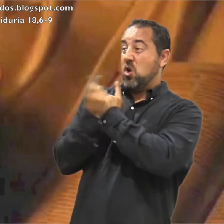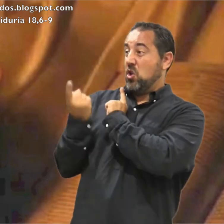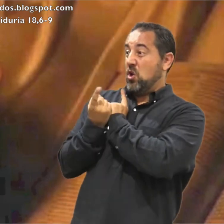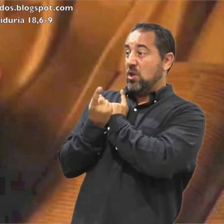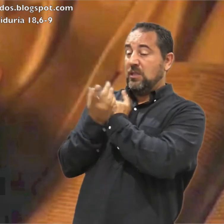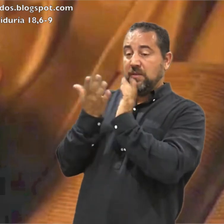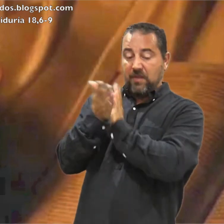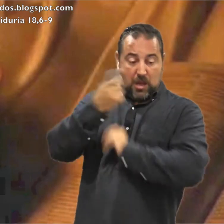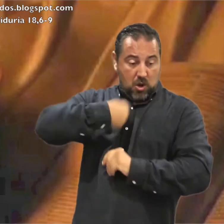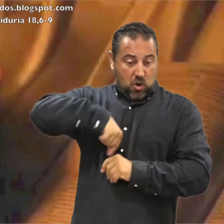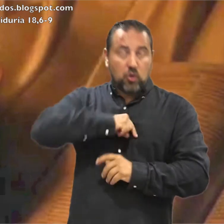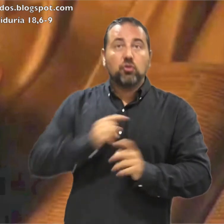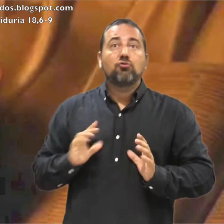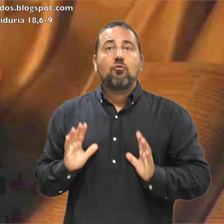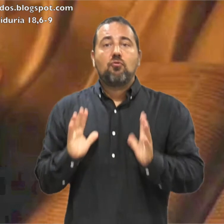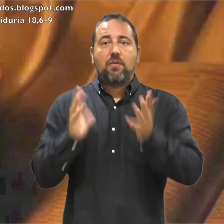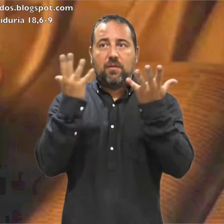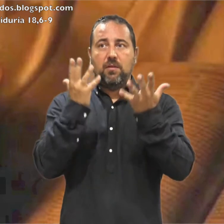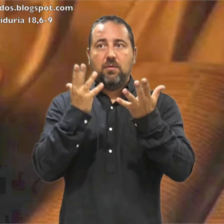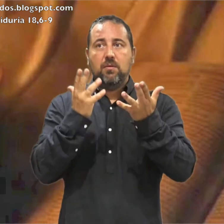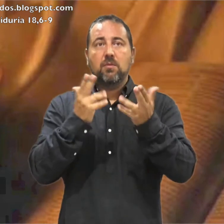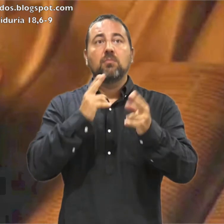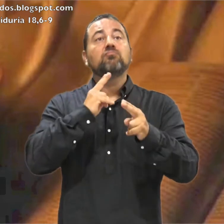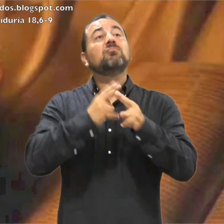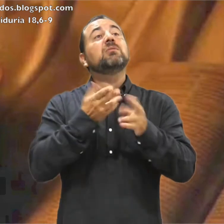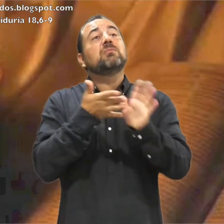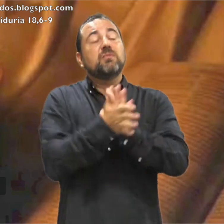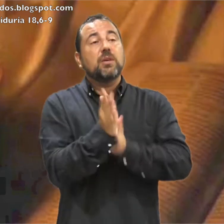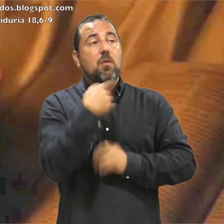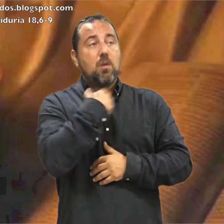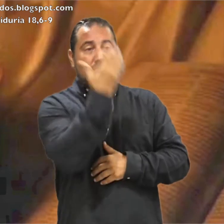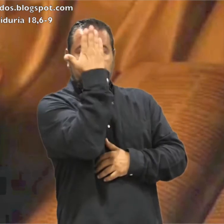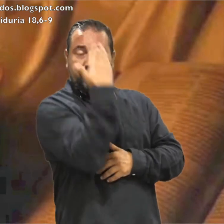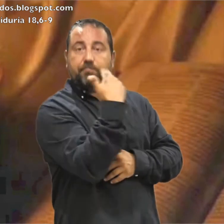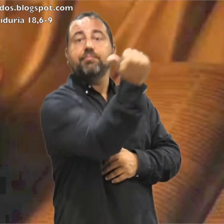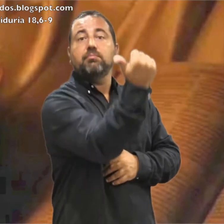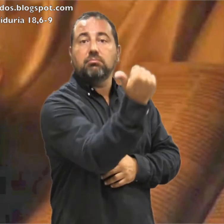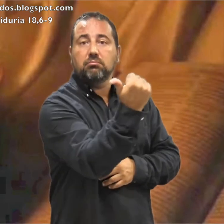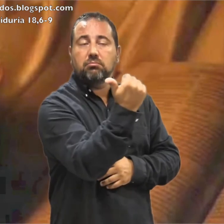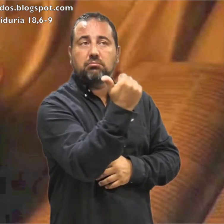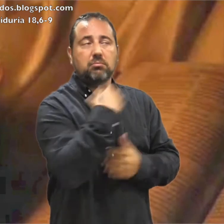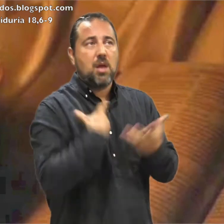adversarios Nos glorificaste a nosotros llamándonos a ti